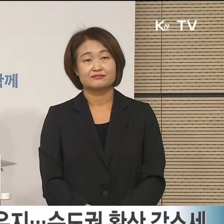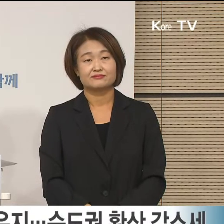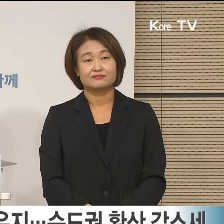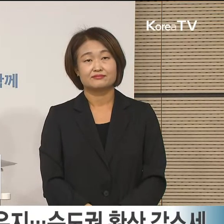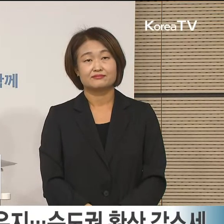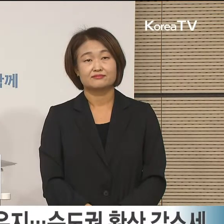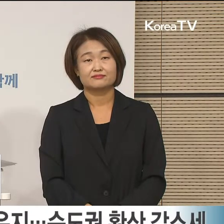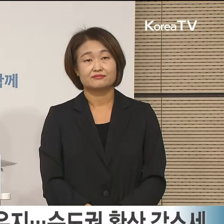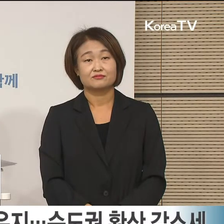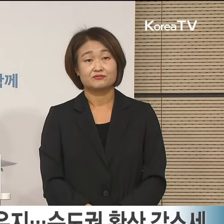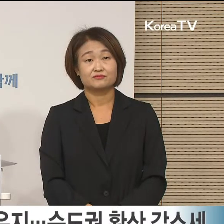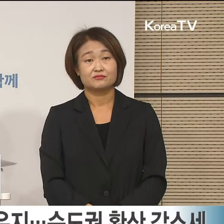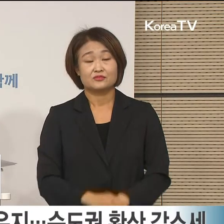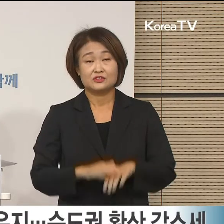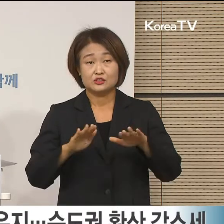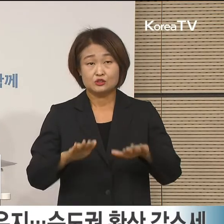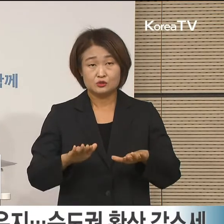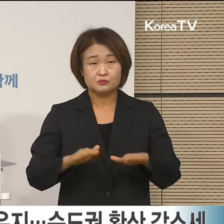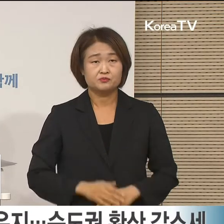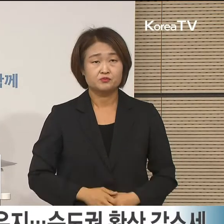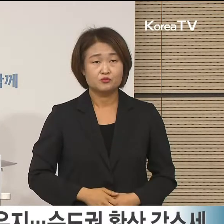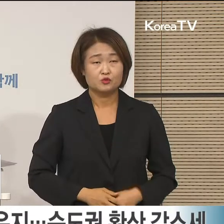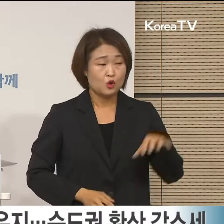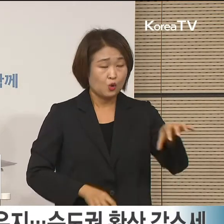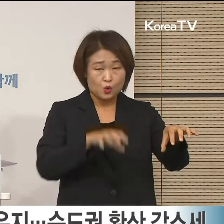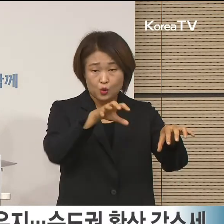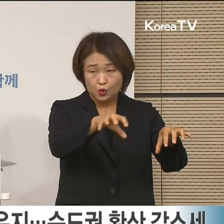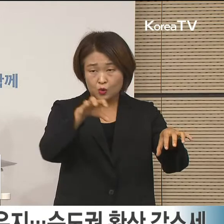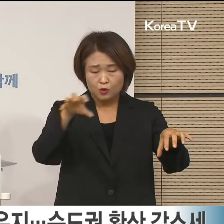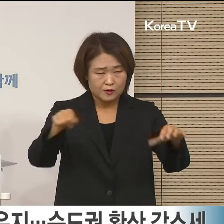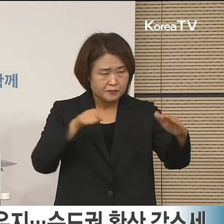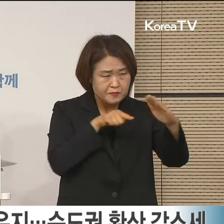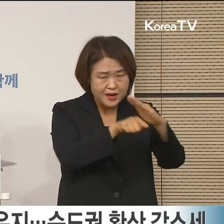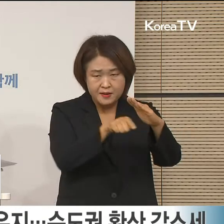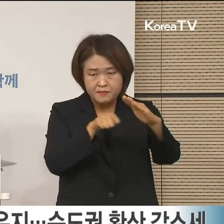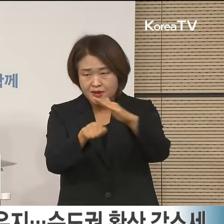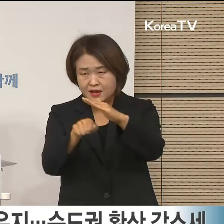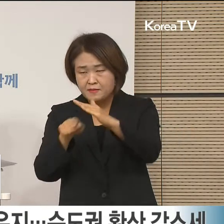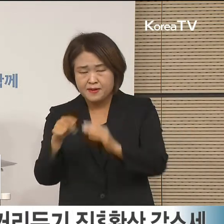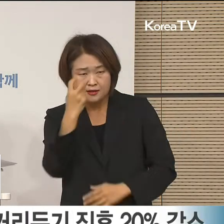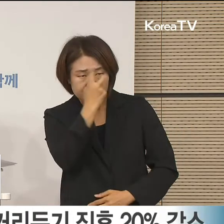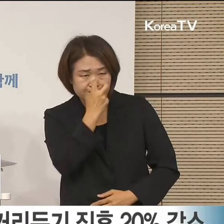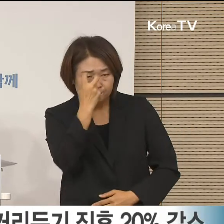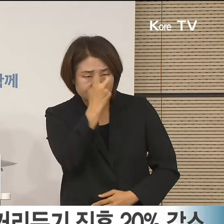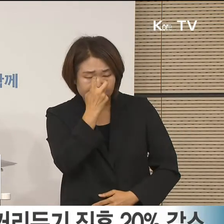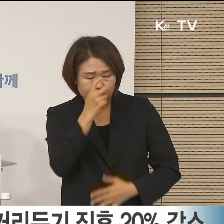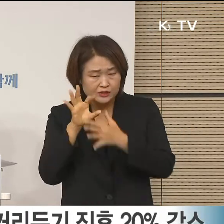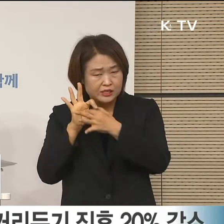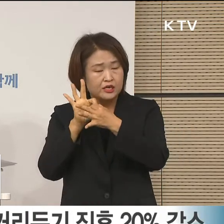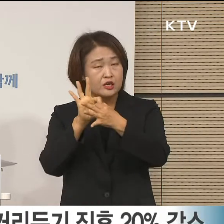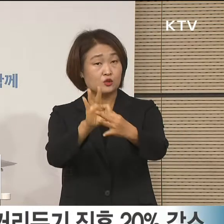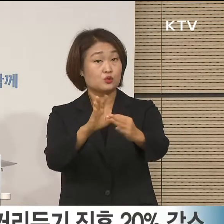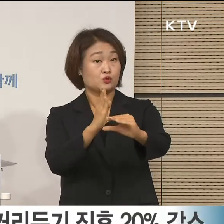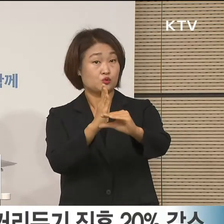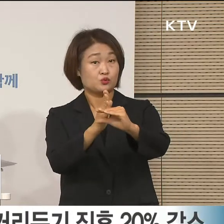정부는 다양한 현장의 방역사항을 집중 점검하는 노력을 계속 병행하고 있습니다.